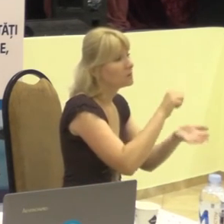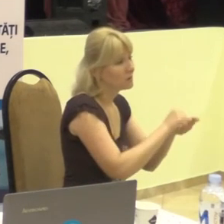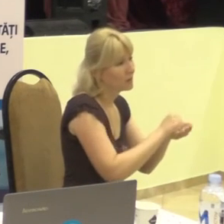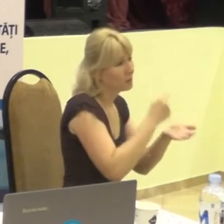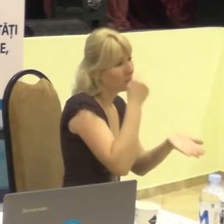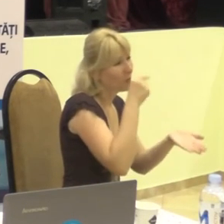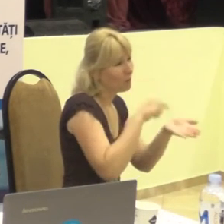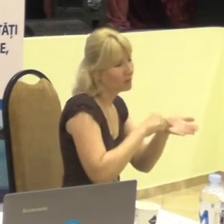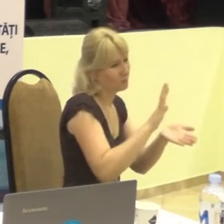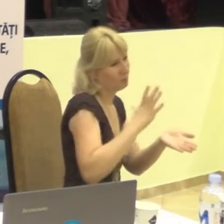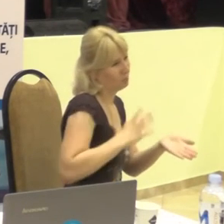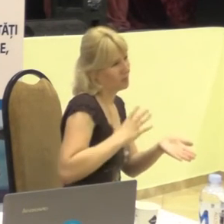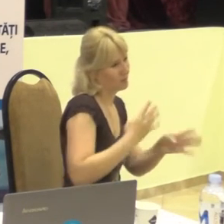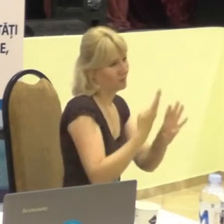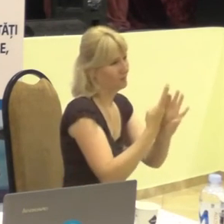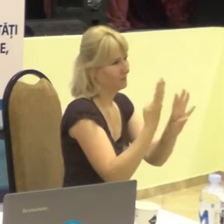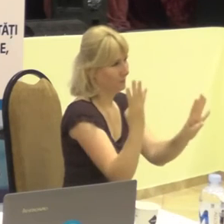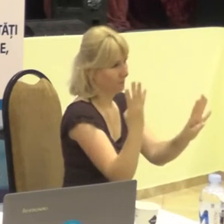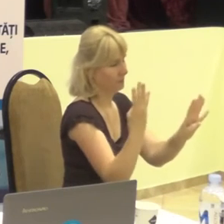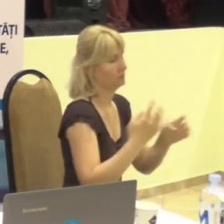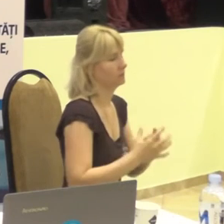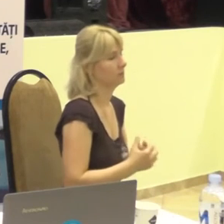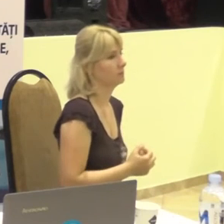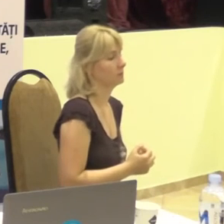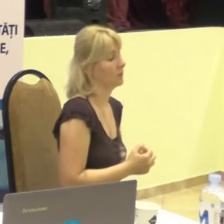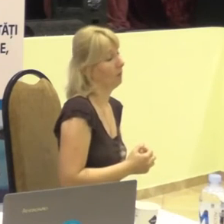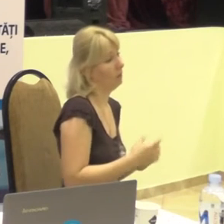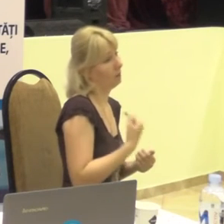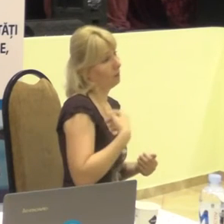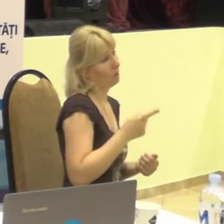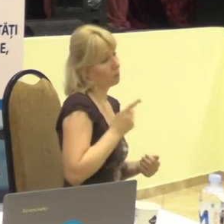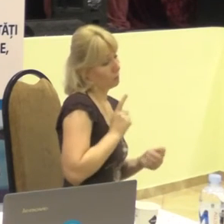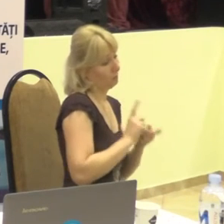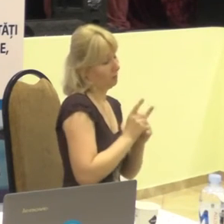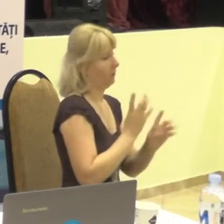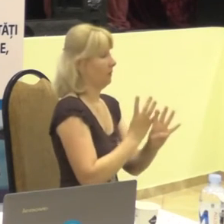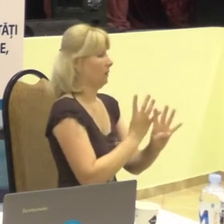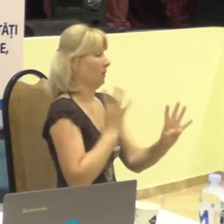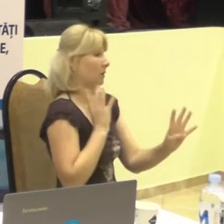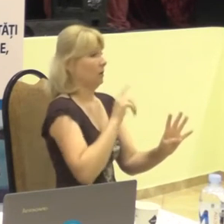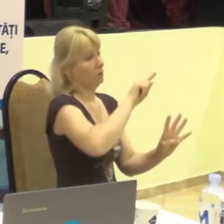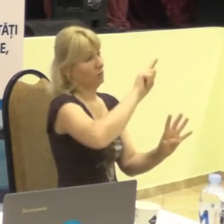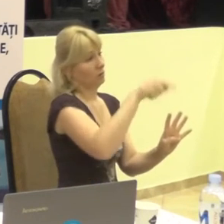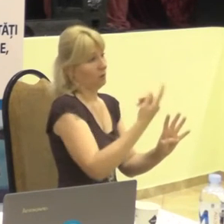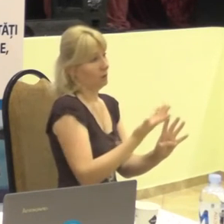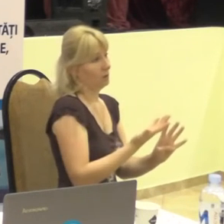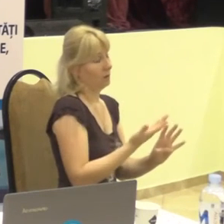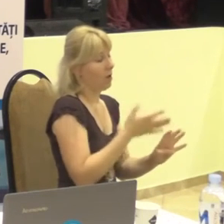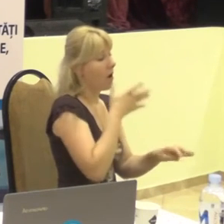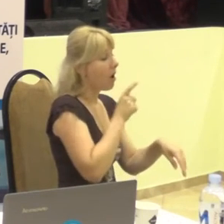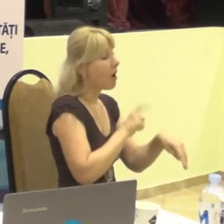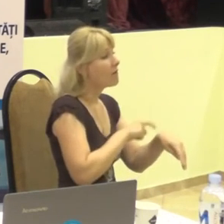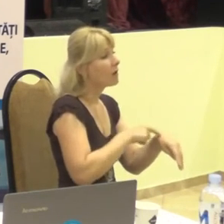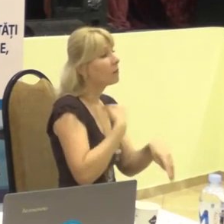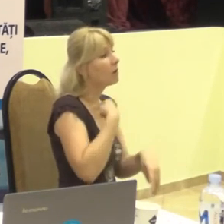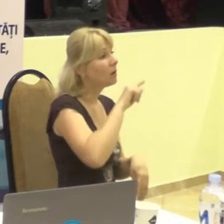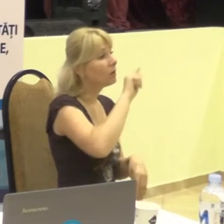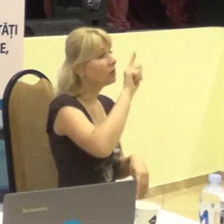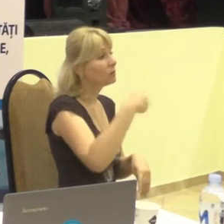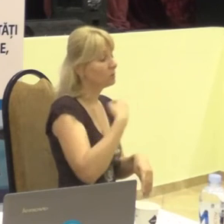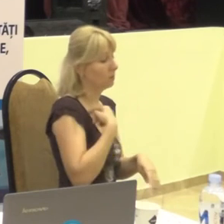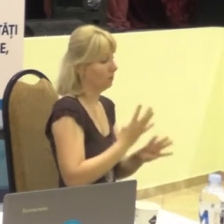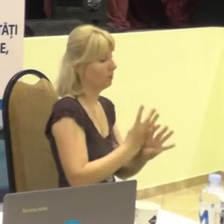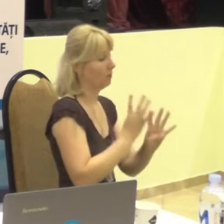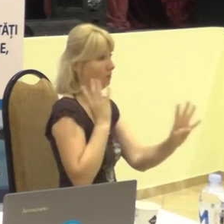oamenii buni mai stați în rând. Și mai stai o oră jumate în rând. Ora care a stat-o tu în